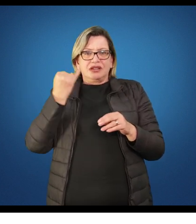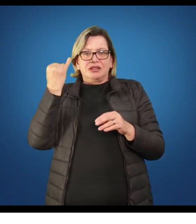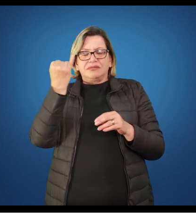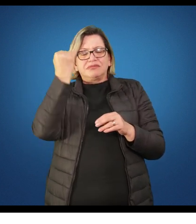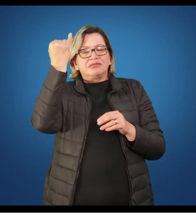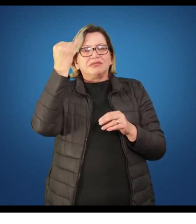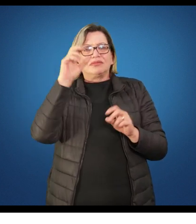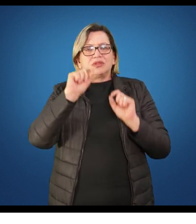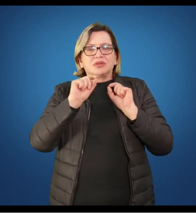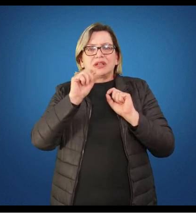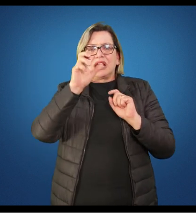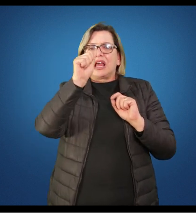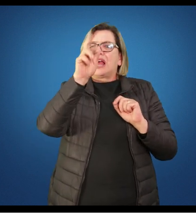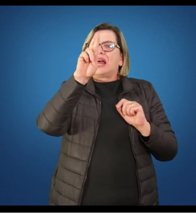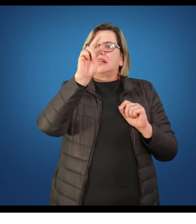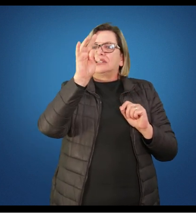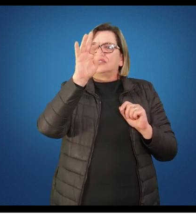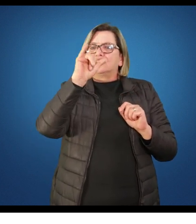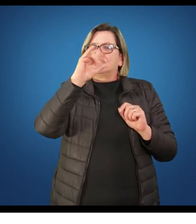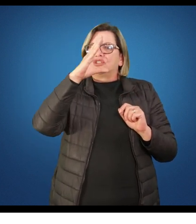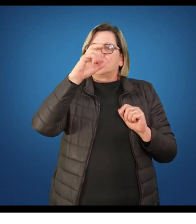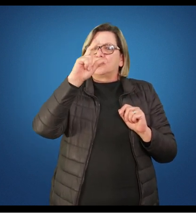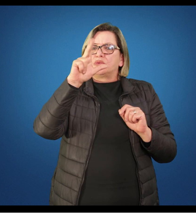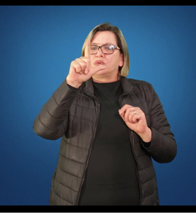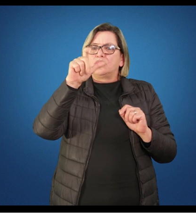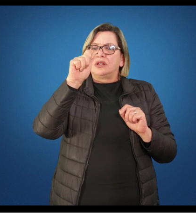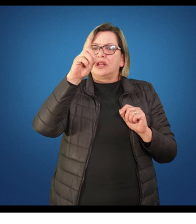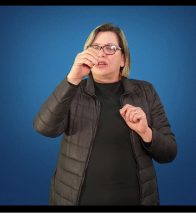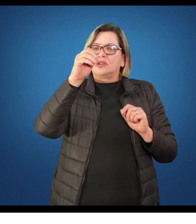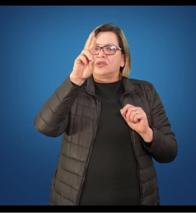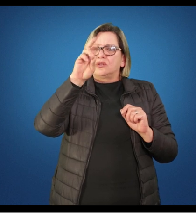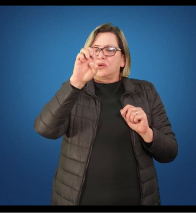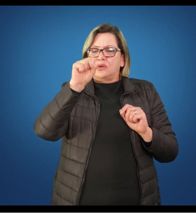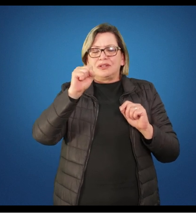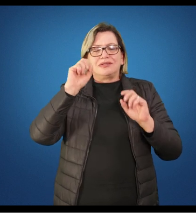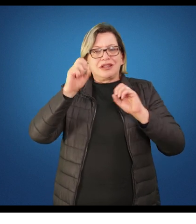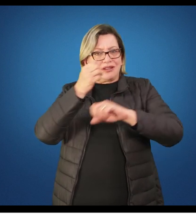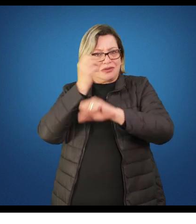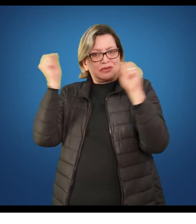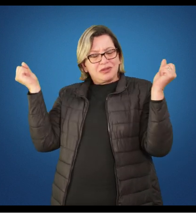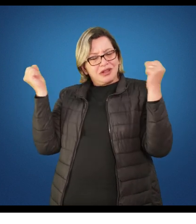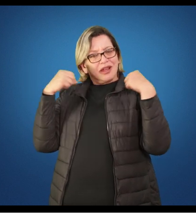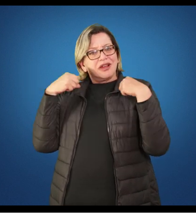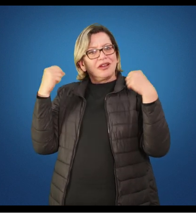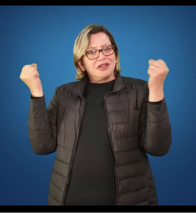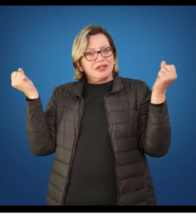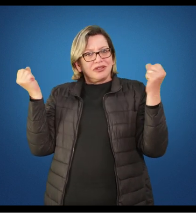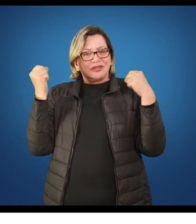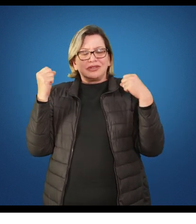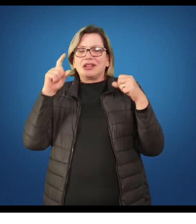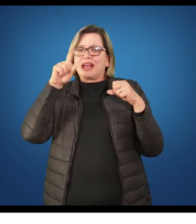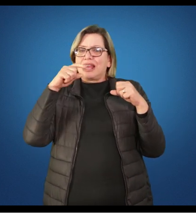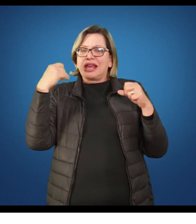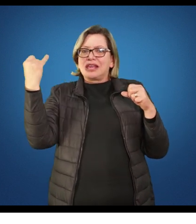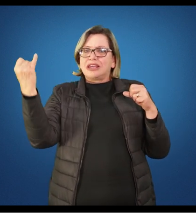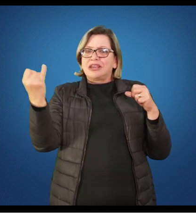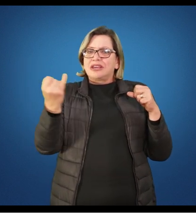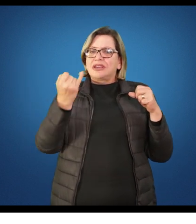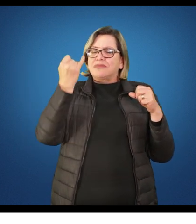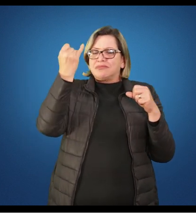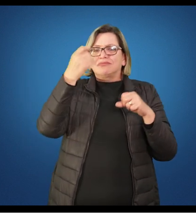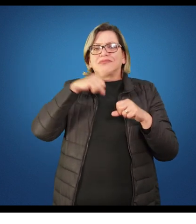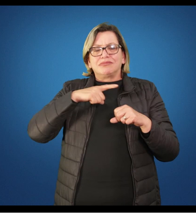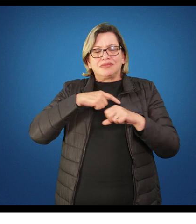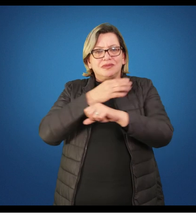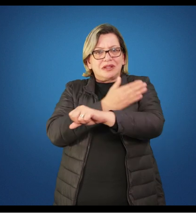é que nas nossas aulas de educação física, a gente leve a esses alunos o acesso a práticas corporais, não só as